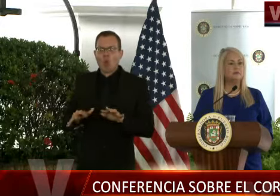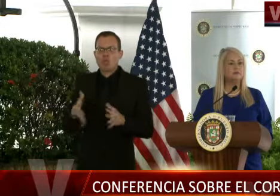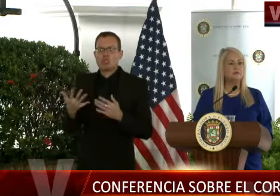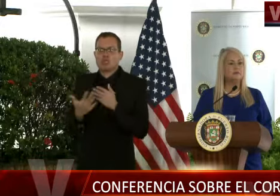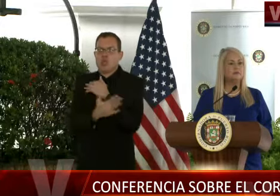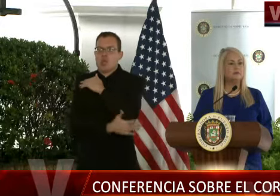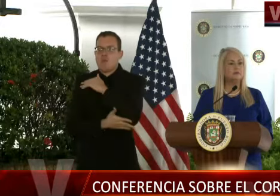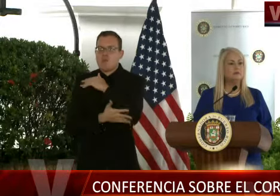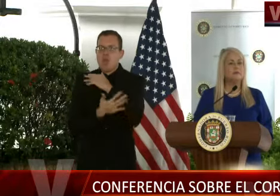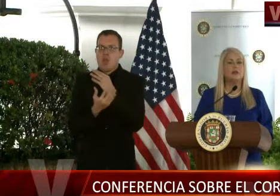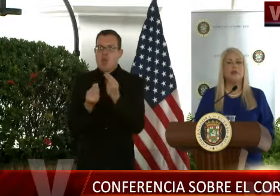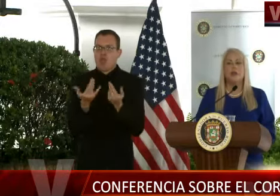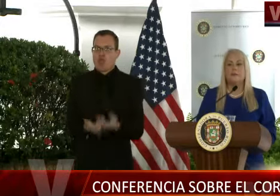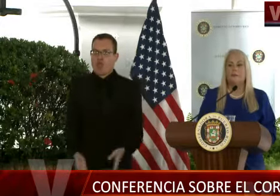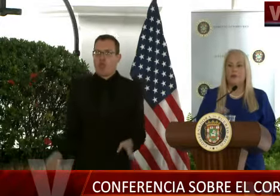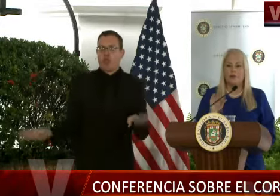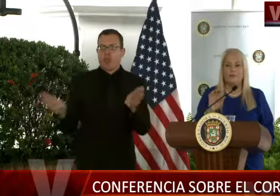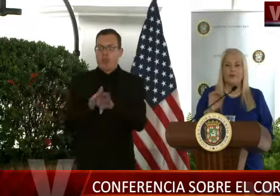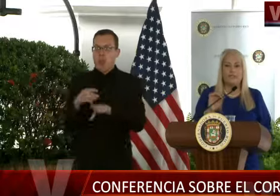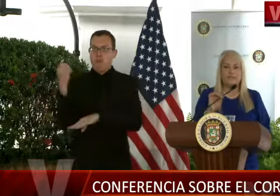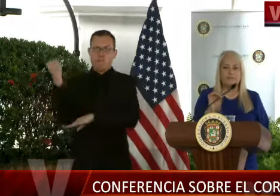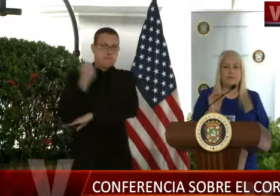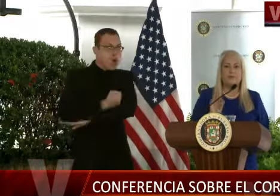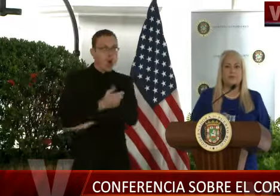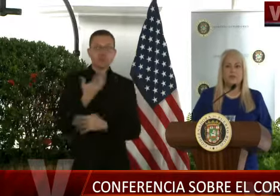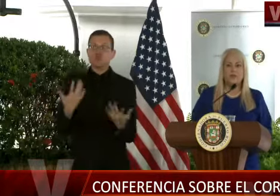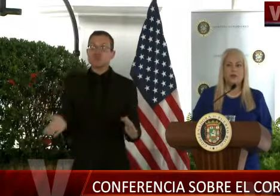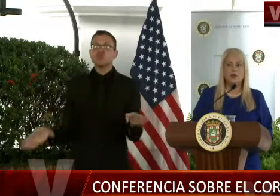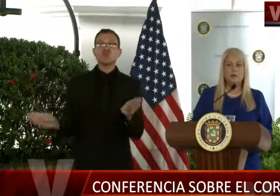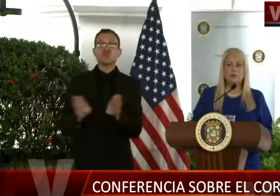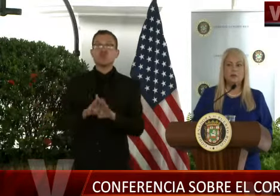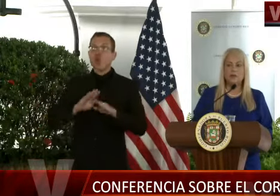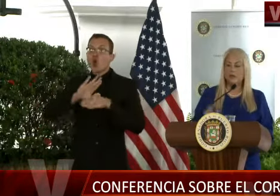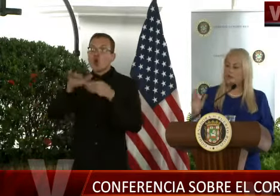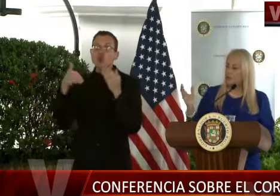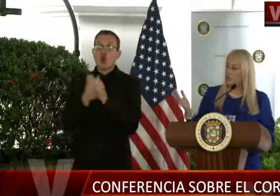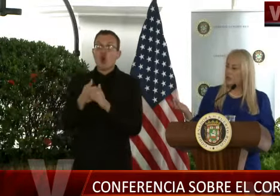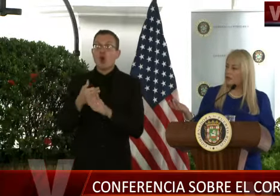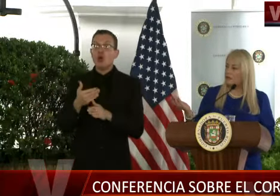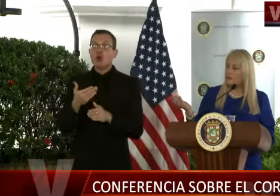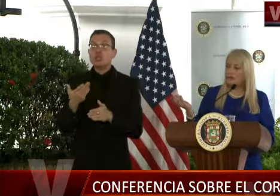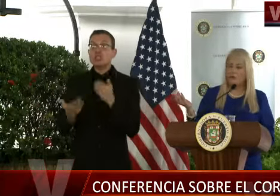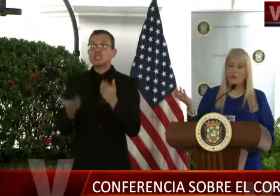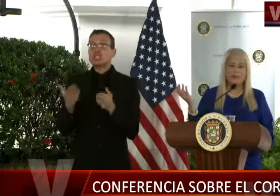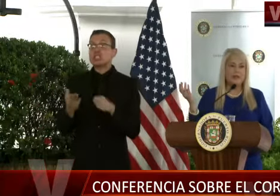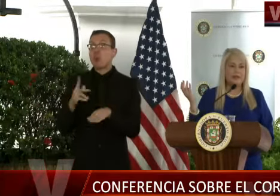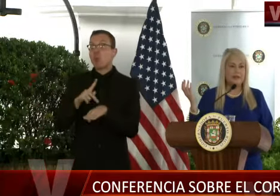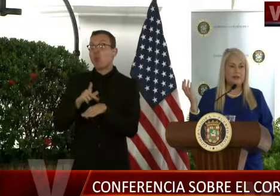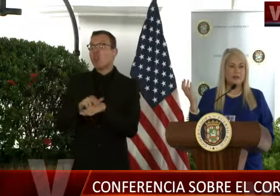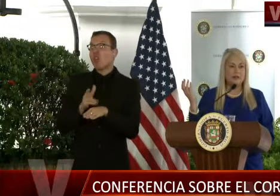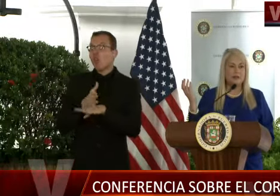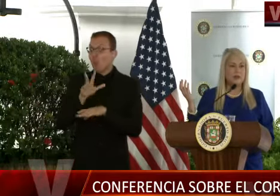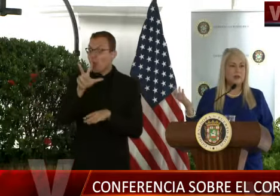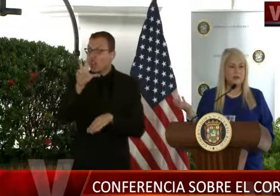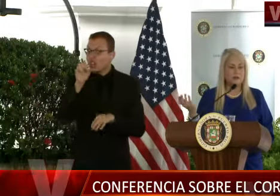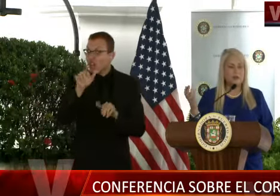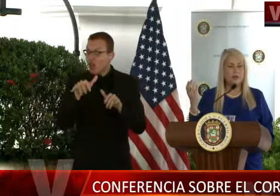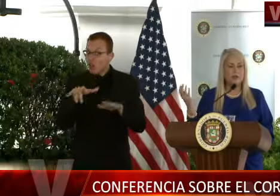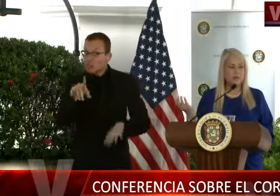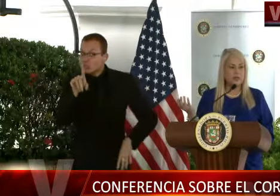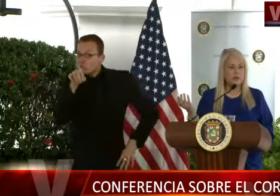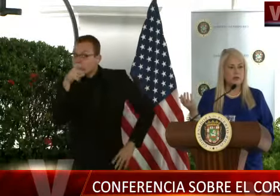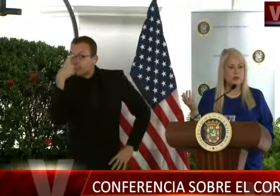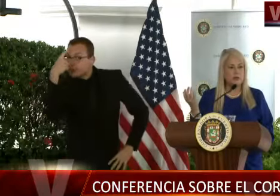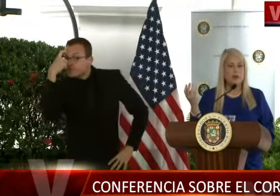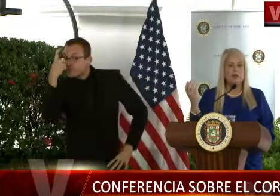del 30 de marzo? Bueno, Eliezer, yo voy a continuar en compañía del asesoramiento